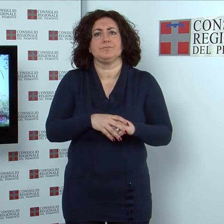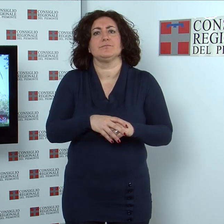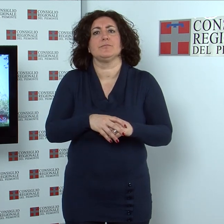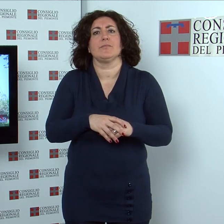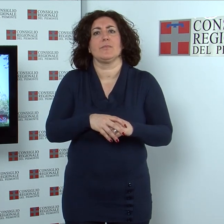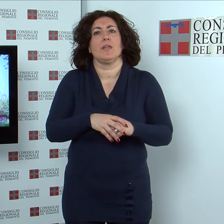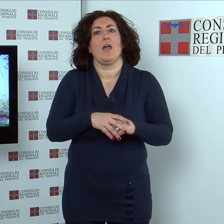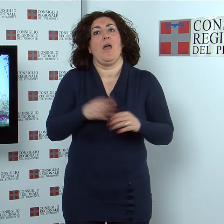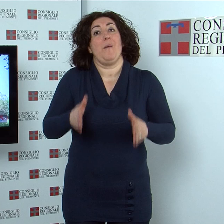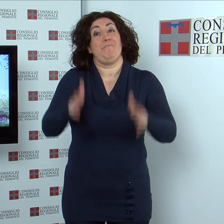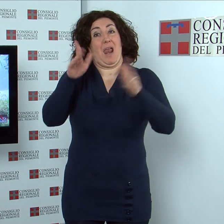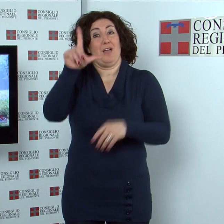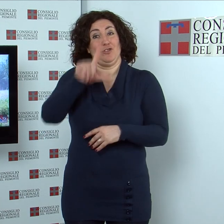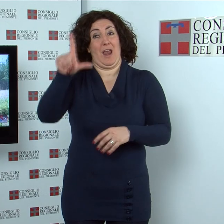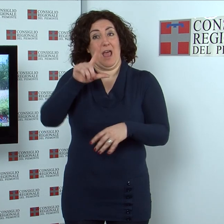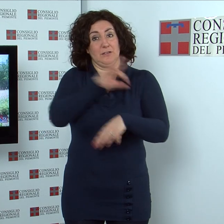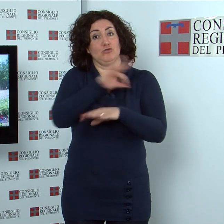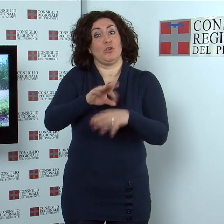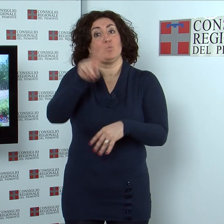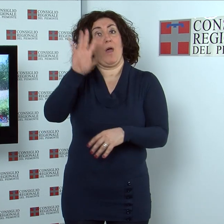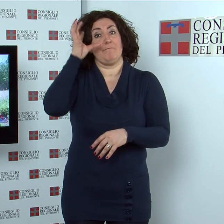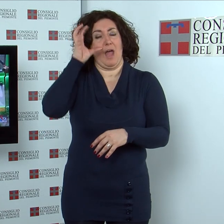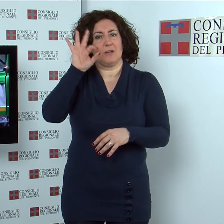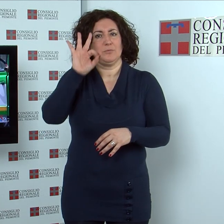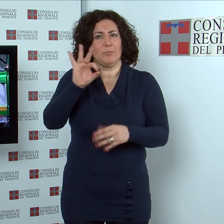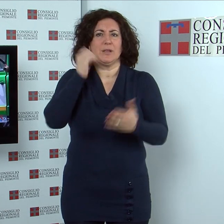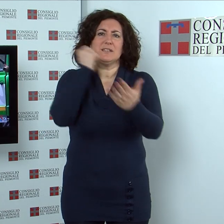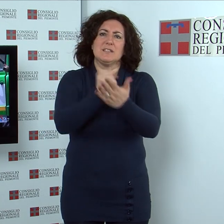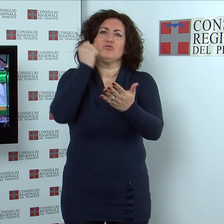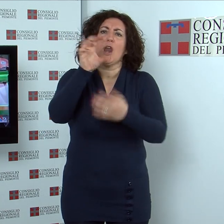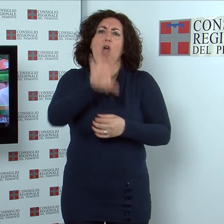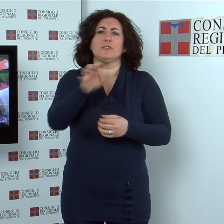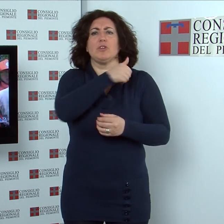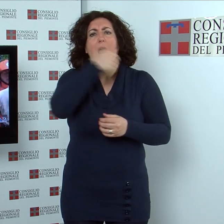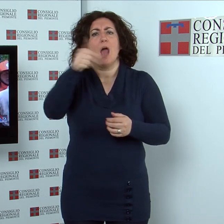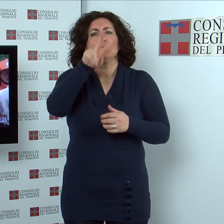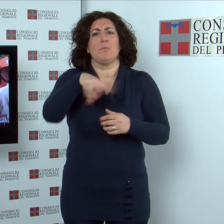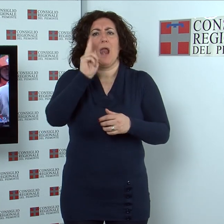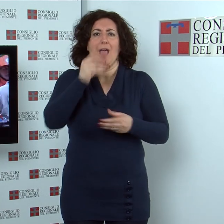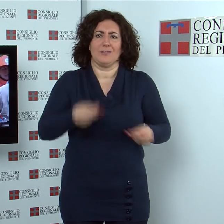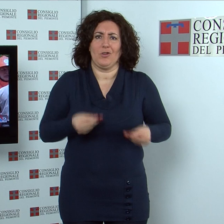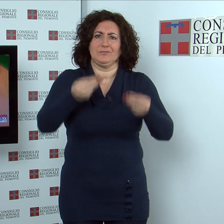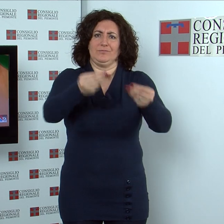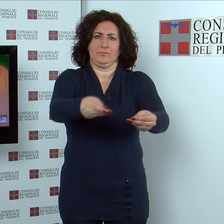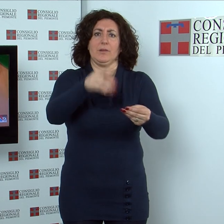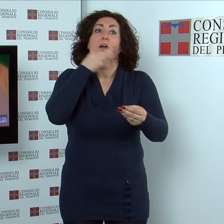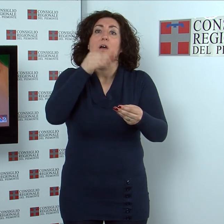il 2 marzo si svolge la cerimonia di consegna del Sigillo della Regione per l'anno 2012. La massima onorificenza della Regione è